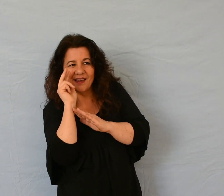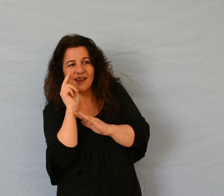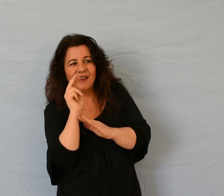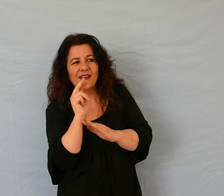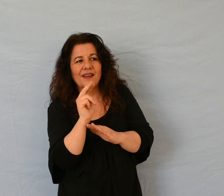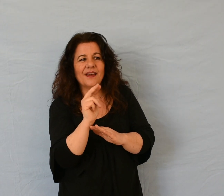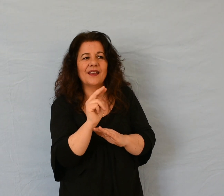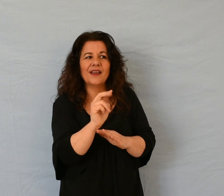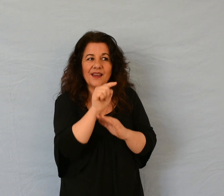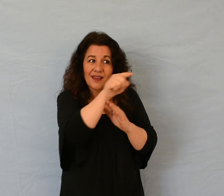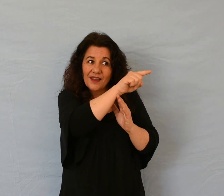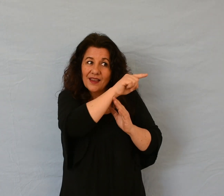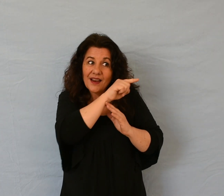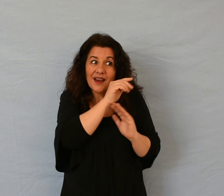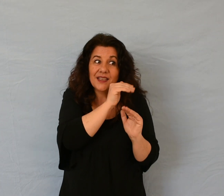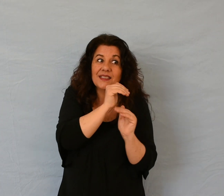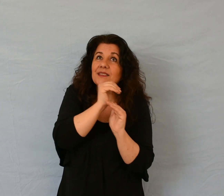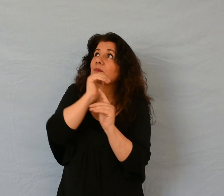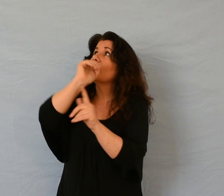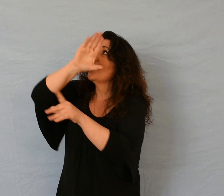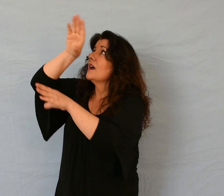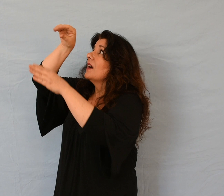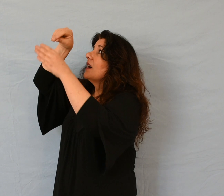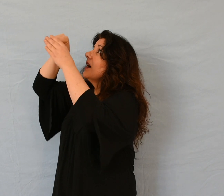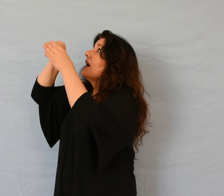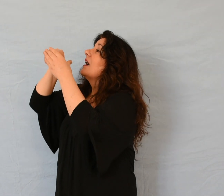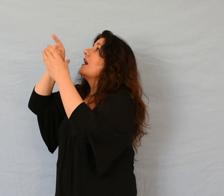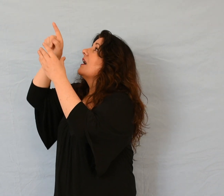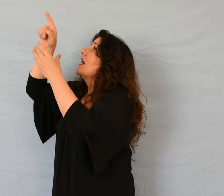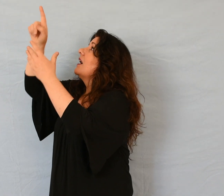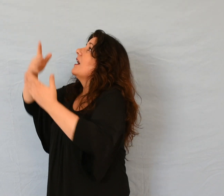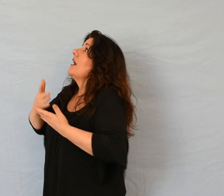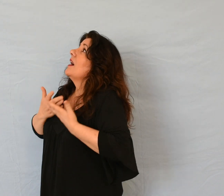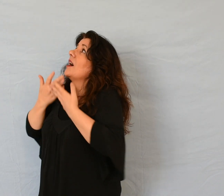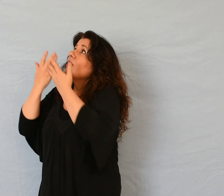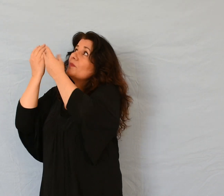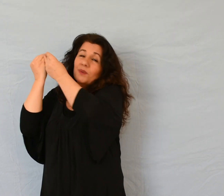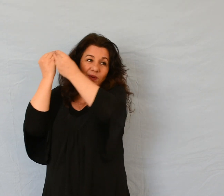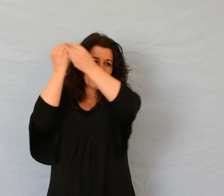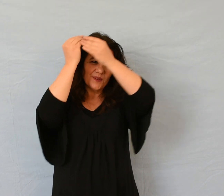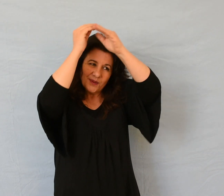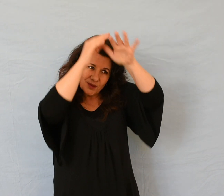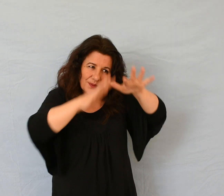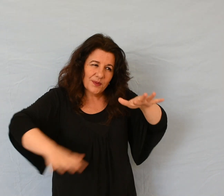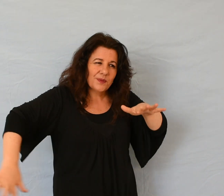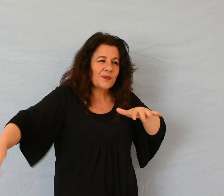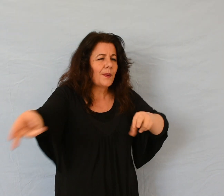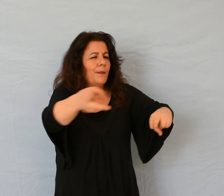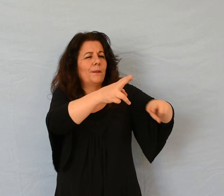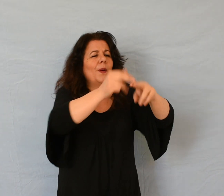en son amour. Pour les délivrer de la mort, les garder